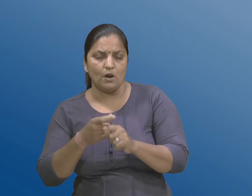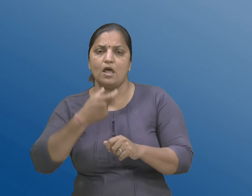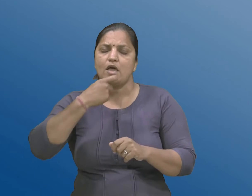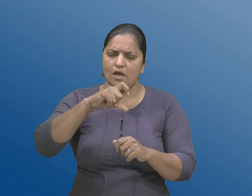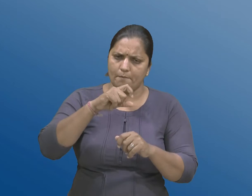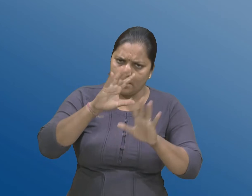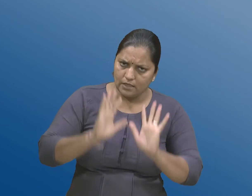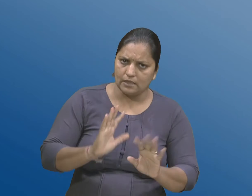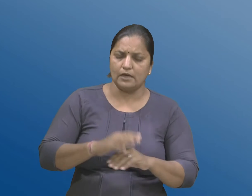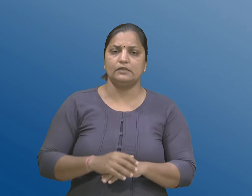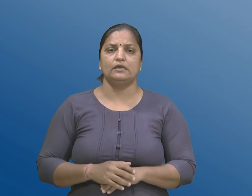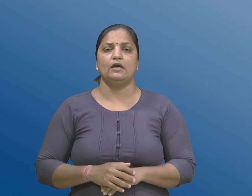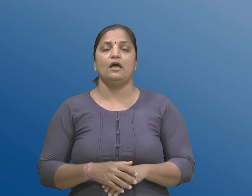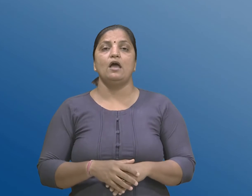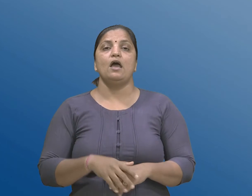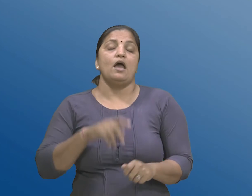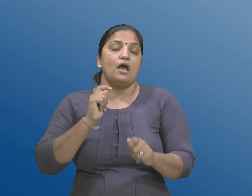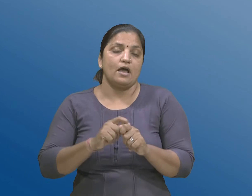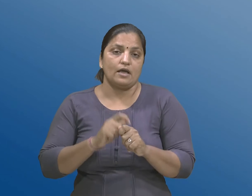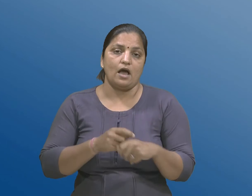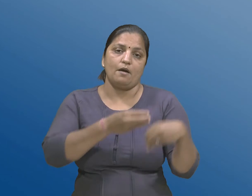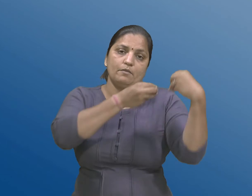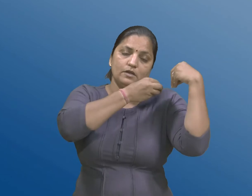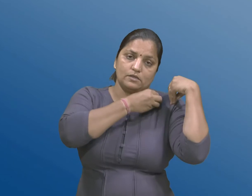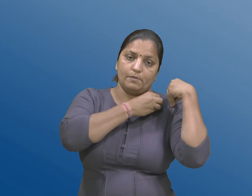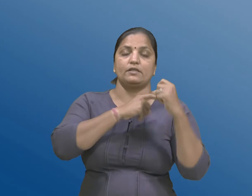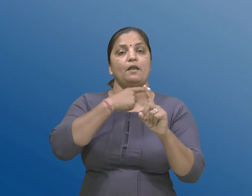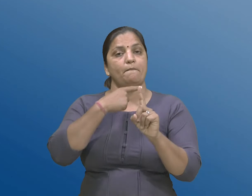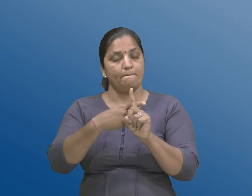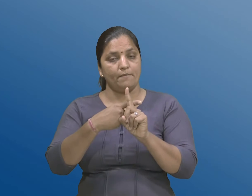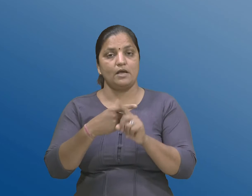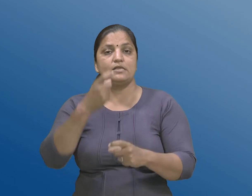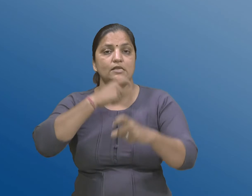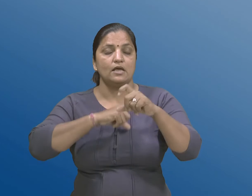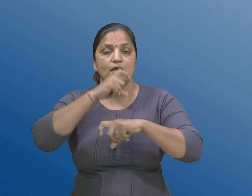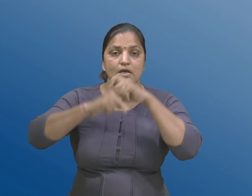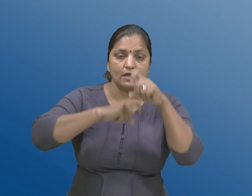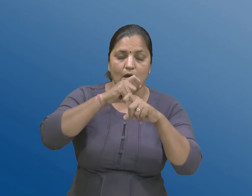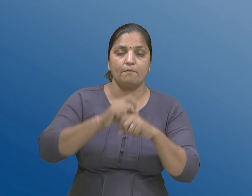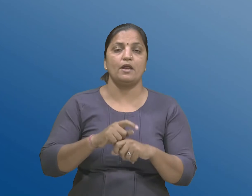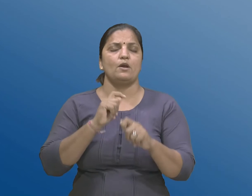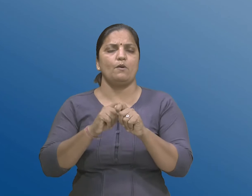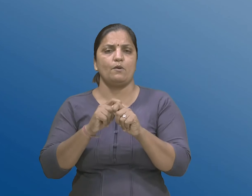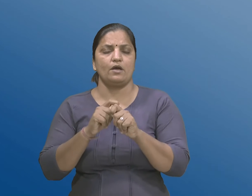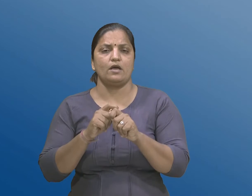कार्यभार संभालती हती अने ते माटे कंपणीनू कामकाज चलाववा कंपणीने